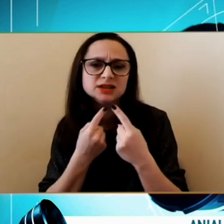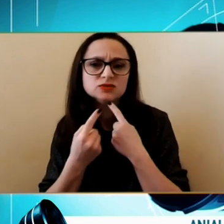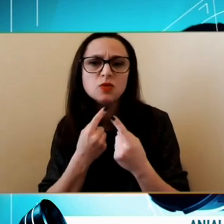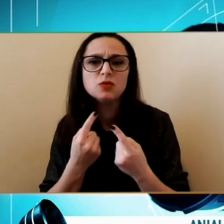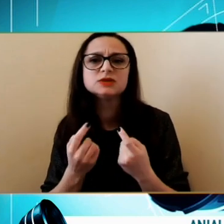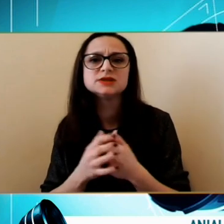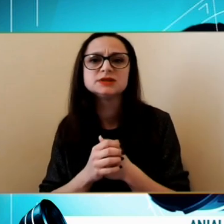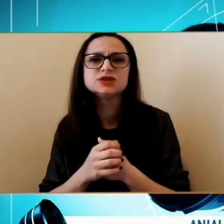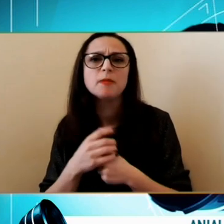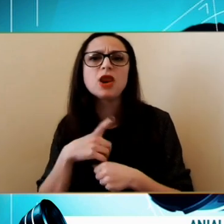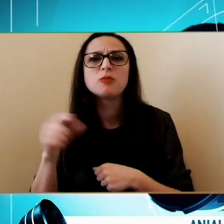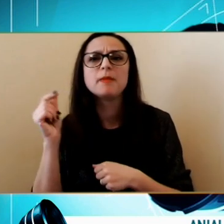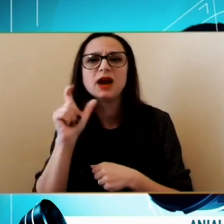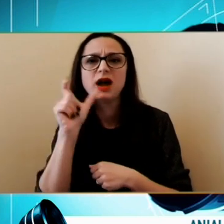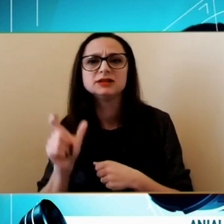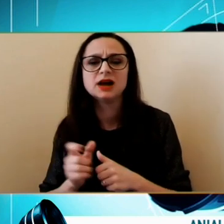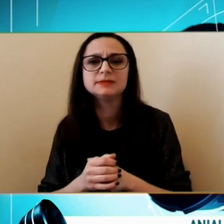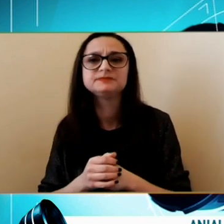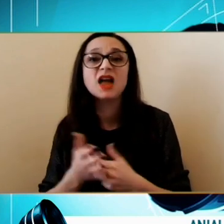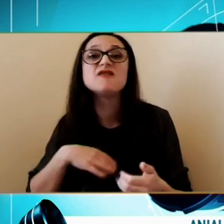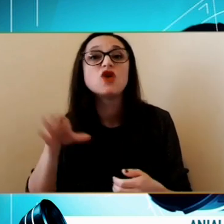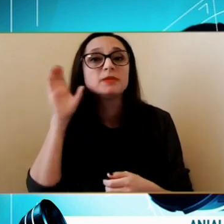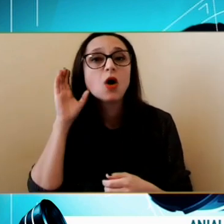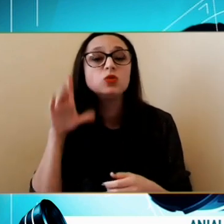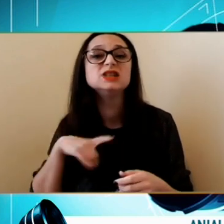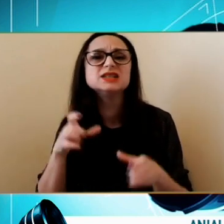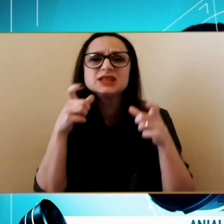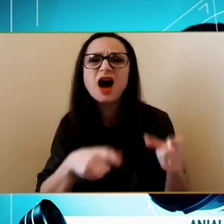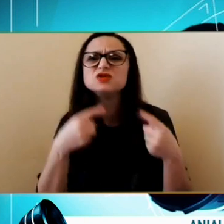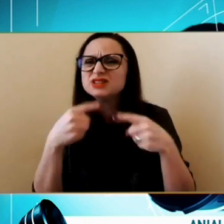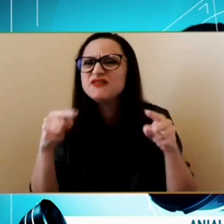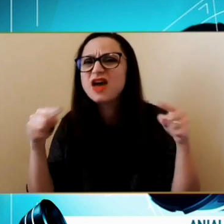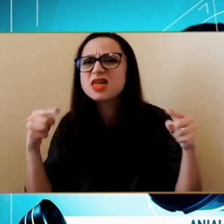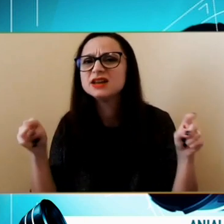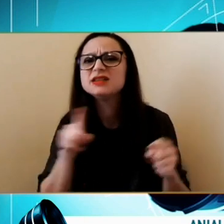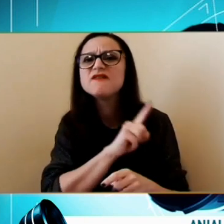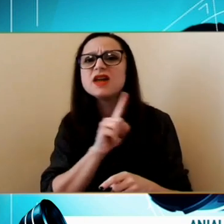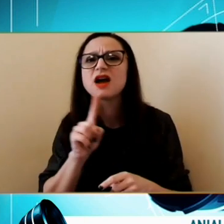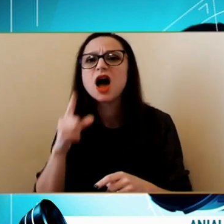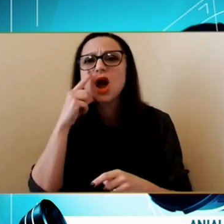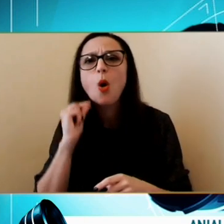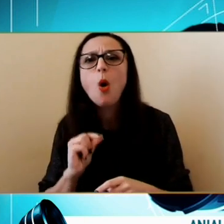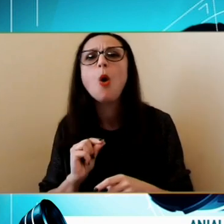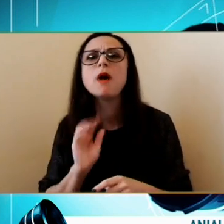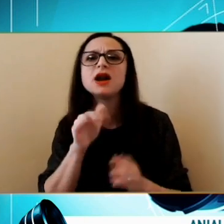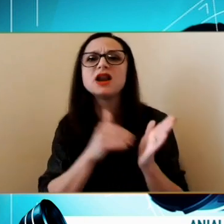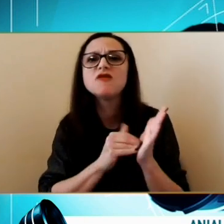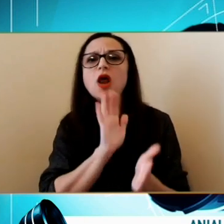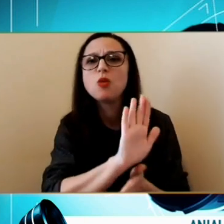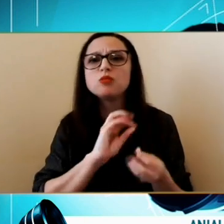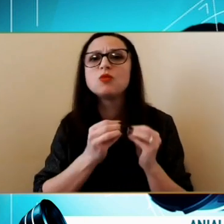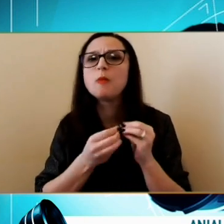convingere Deci asta vreau să aud De la dumneavoastră Sunt cazuri și cazuri Fiecare om Aparte Fiecare cu problema lui De